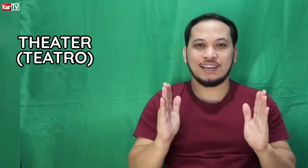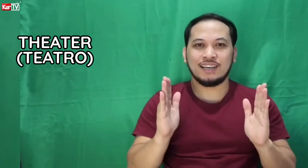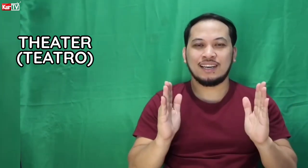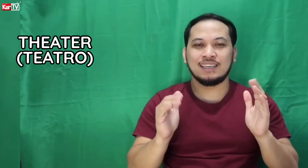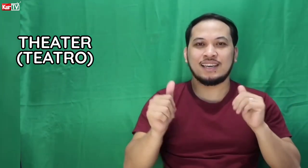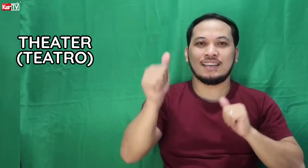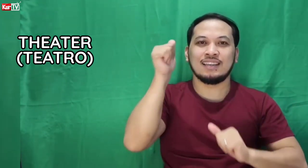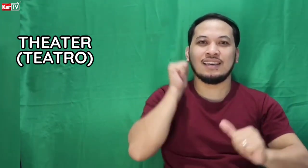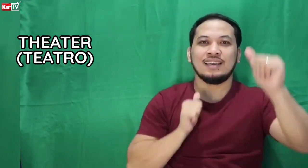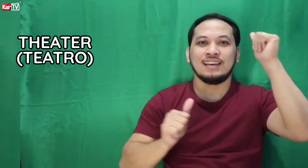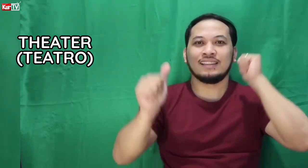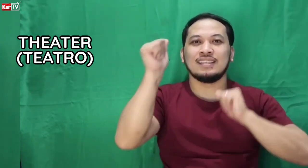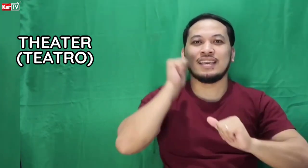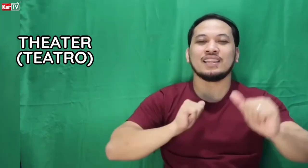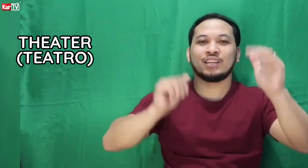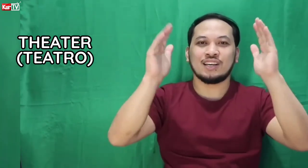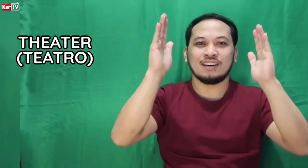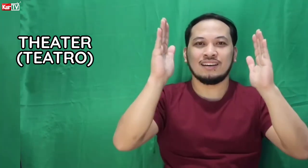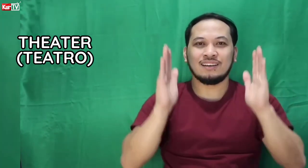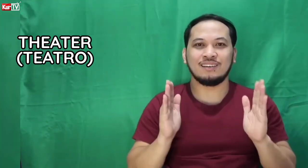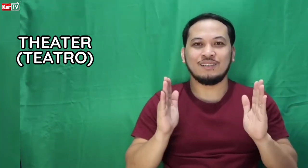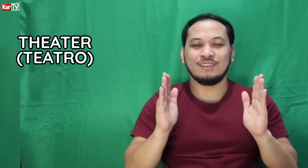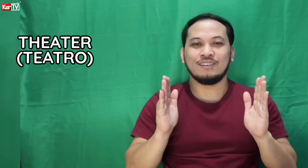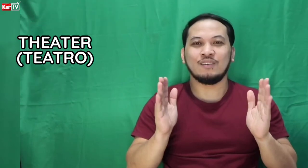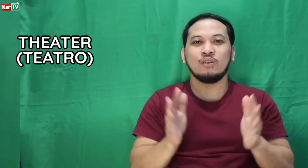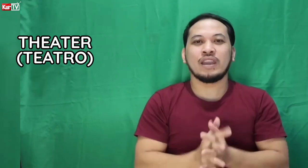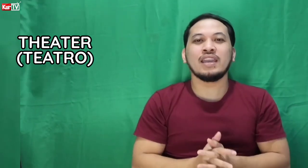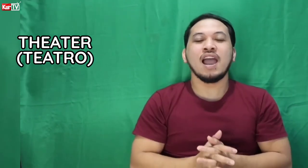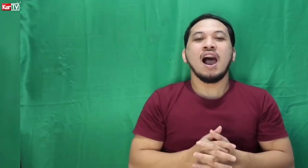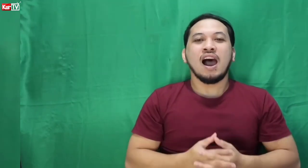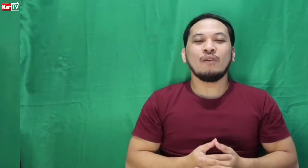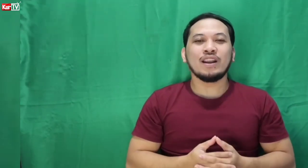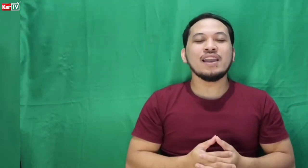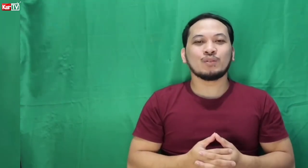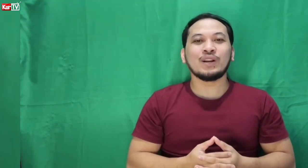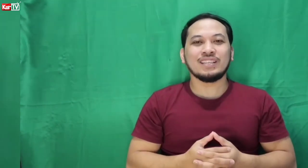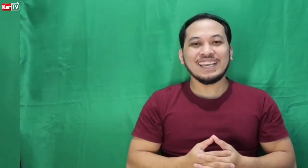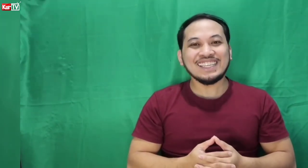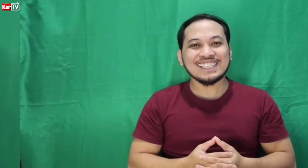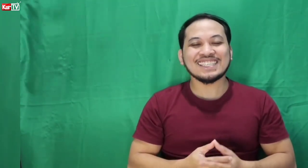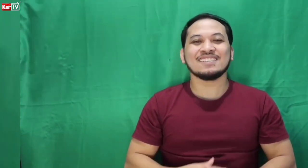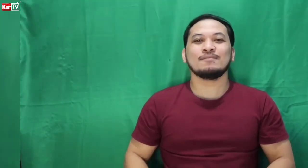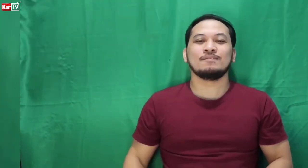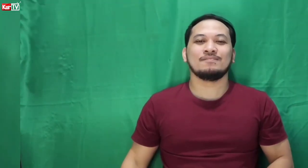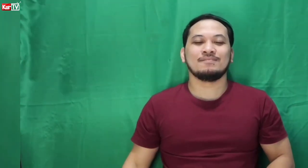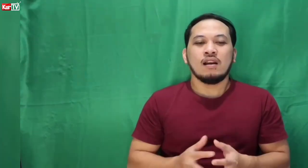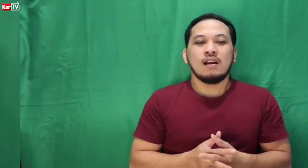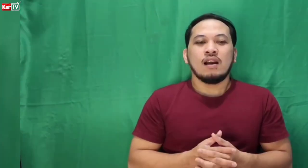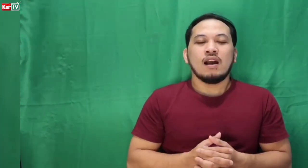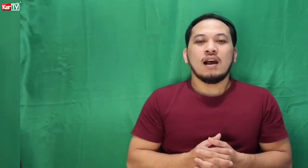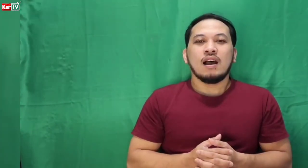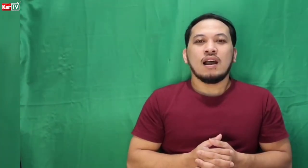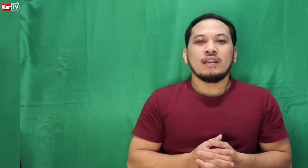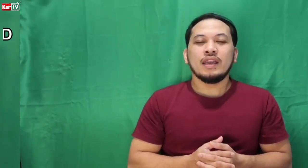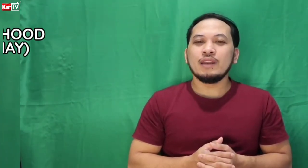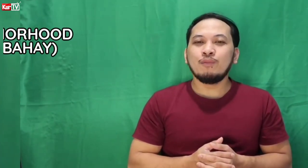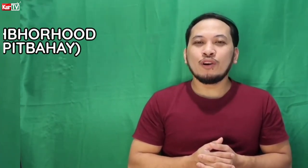Ayan. Theater. Okay? Our next word is neighborhood